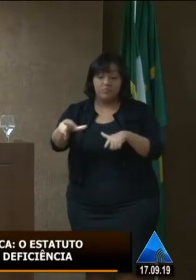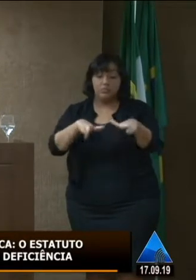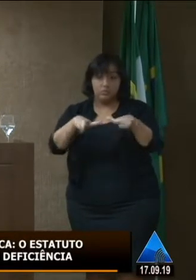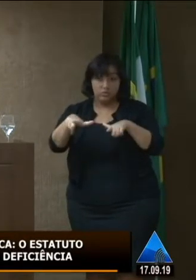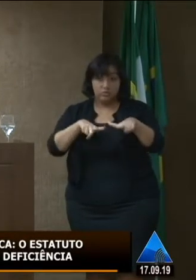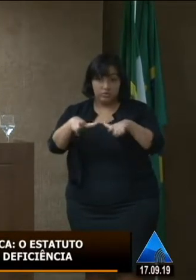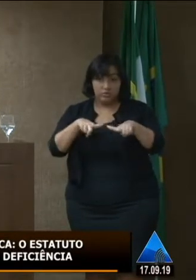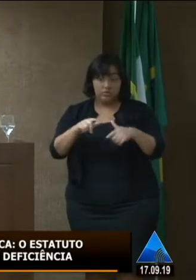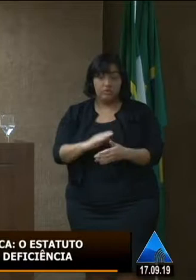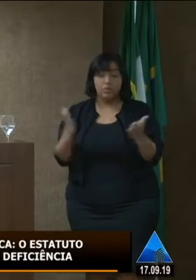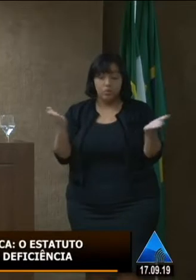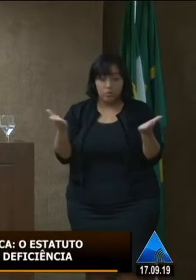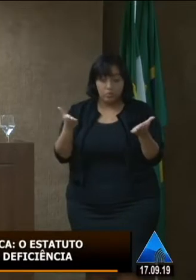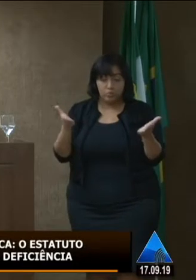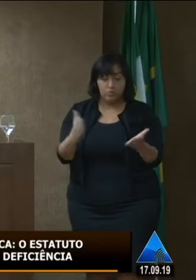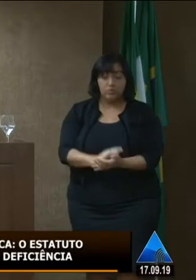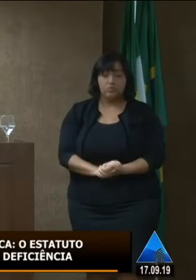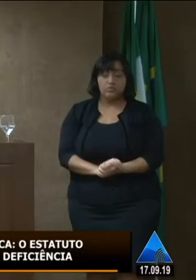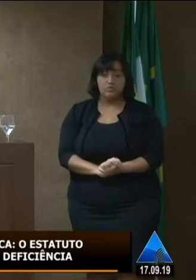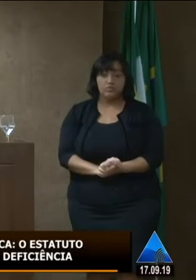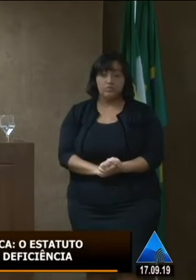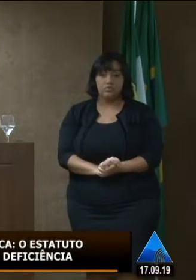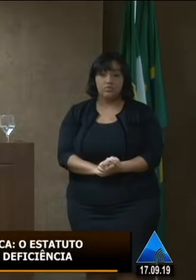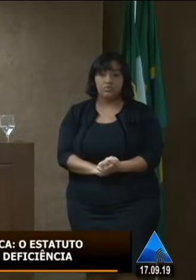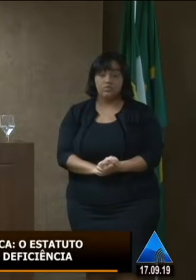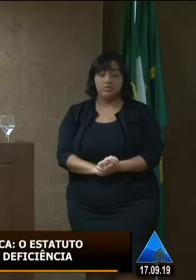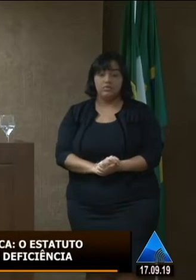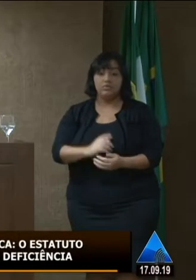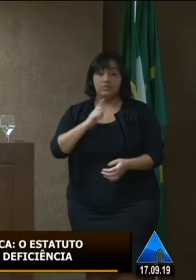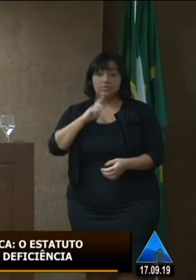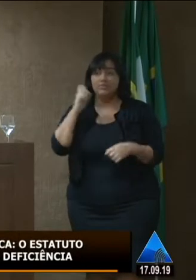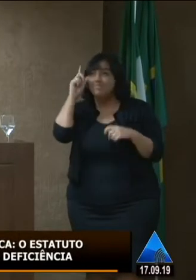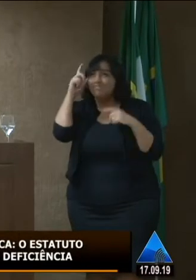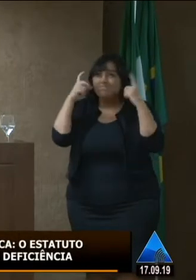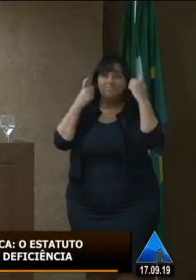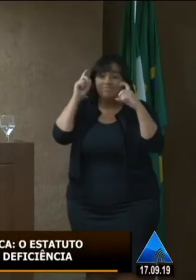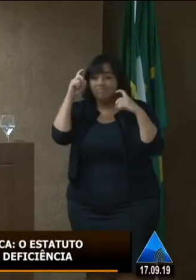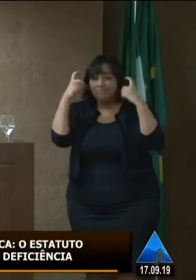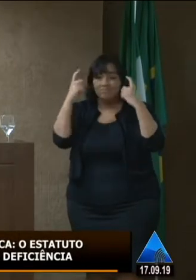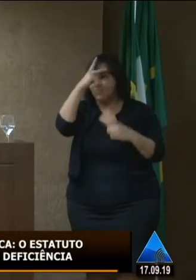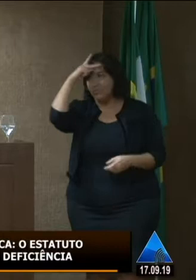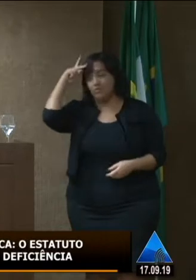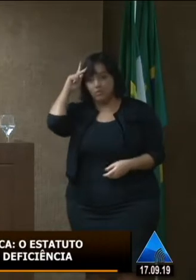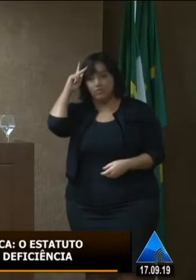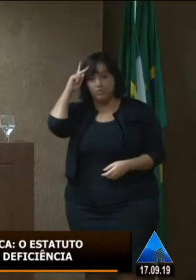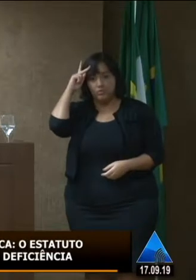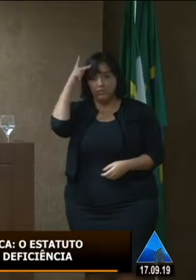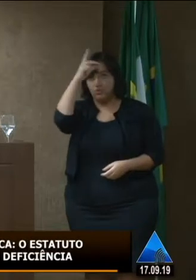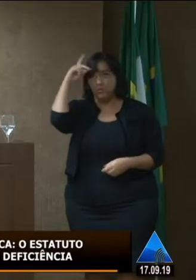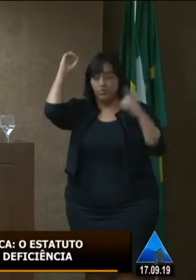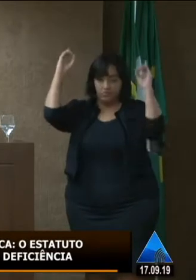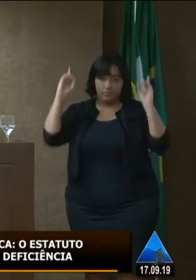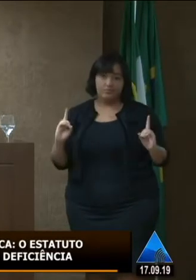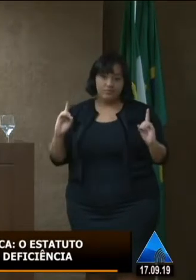hoje eu acho que hoje é onde está a maior preocupação de todas as pessoas com deficiência